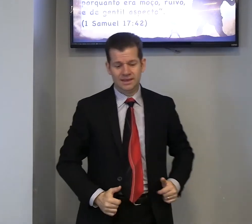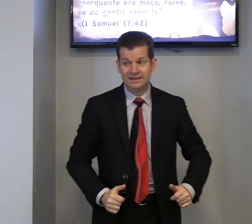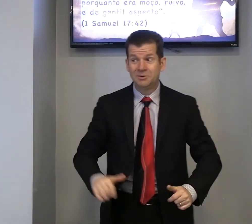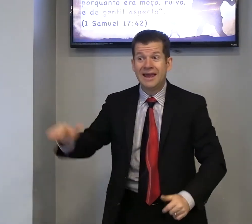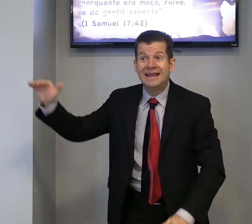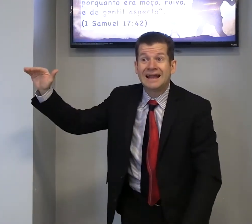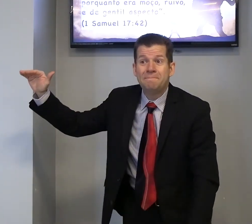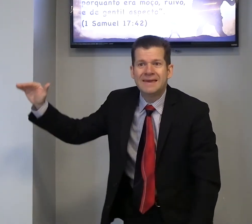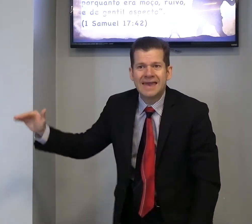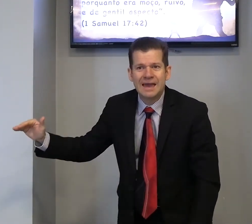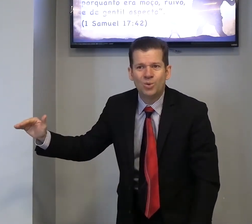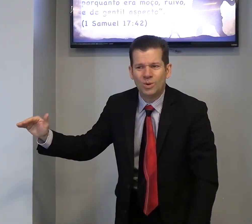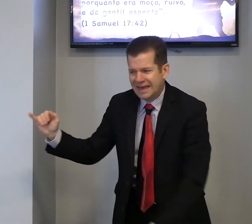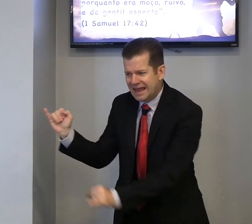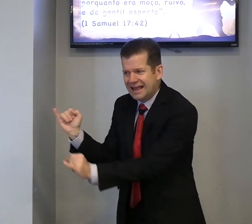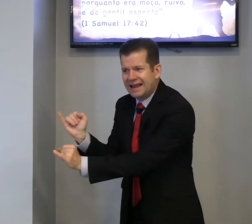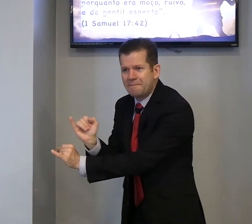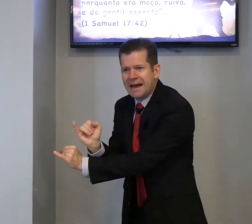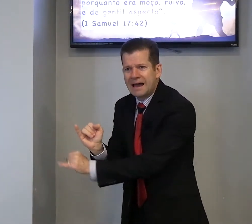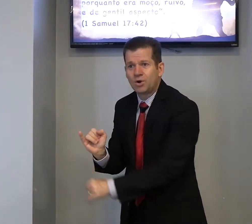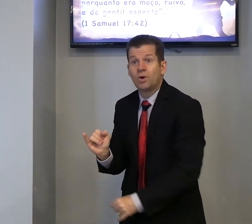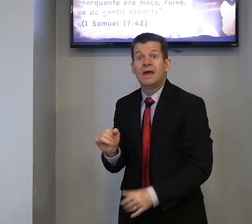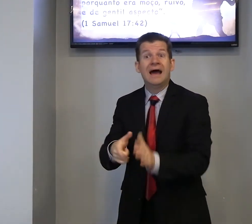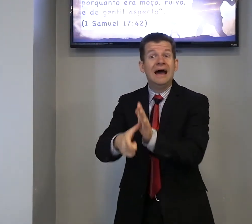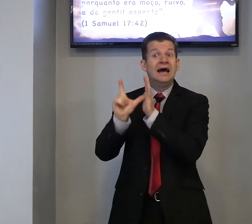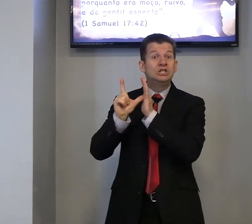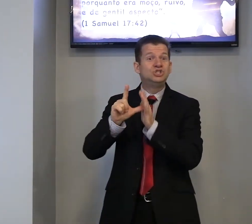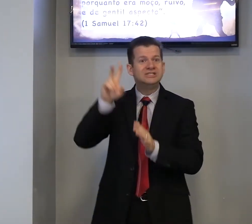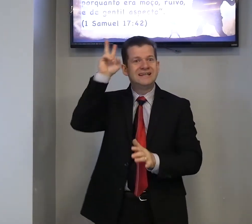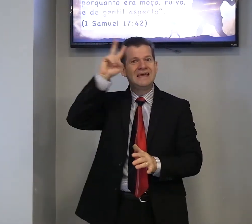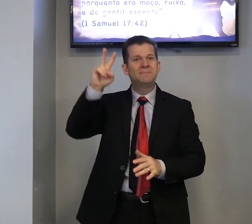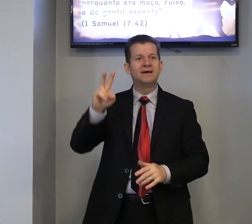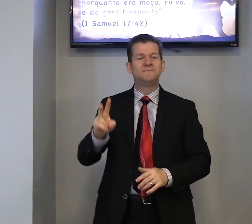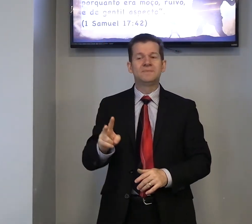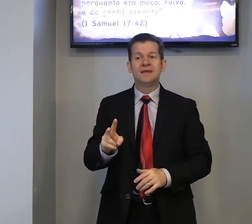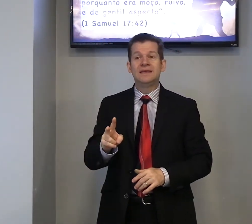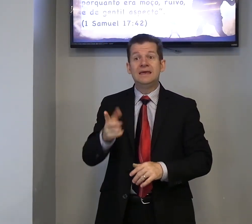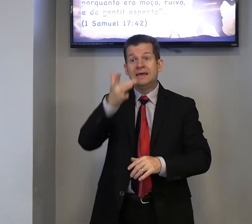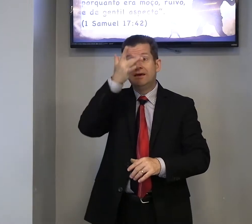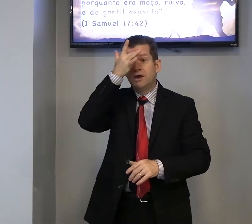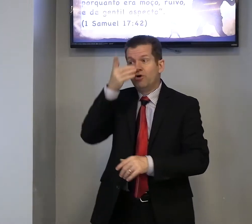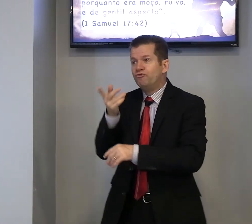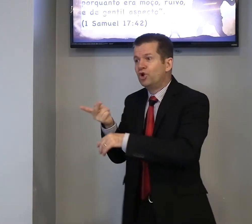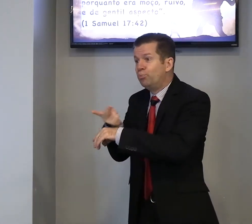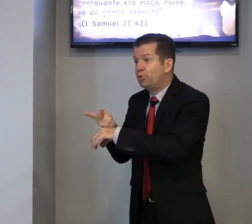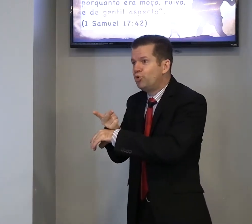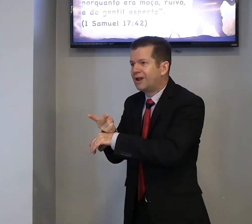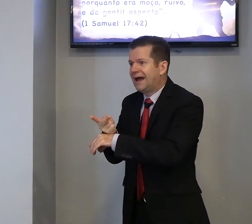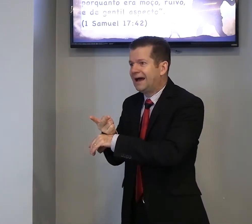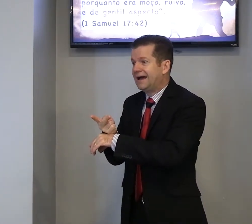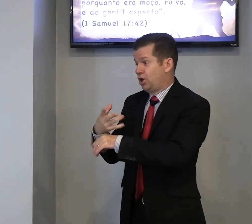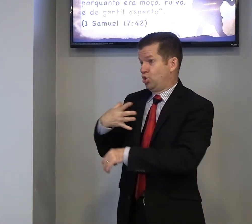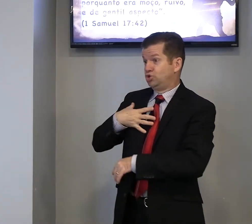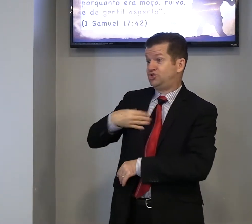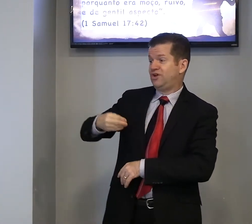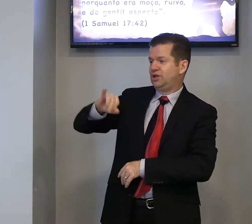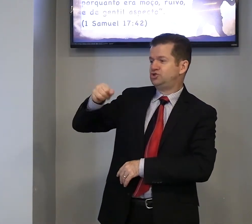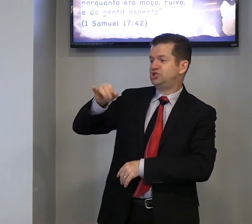porque ele era pequeno, ele era magro, antes, lembra, que foram procurar, os filhos de